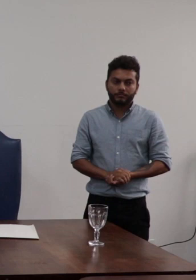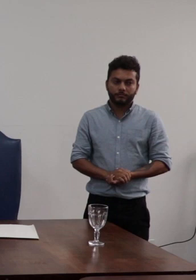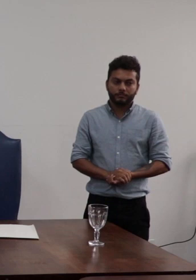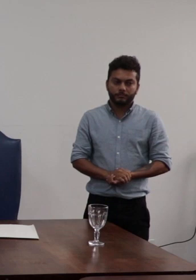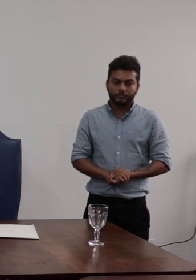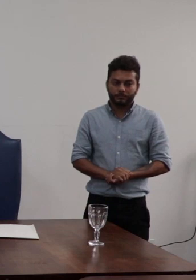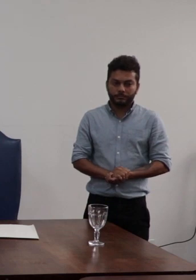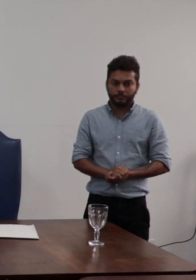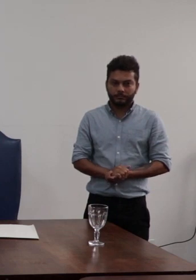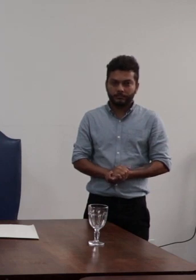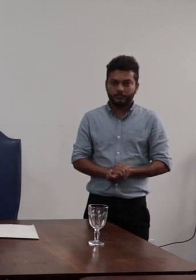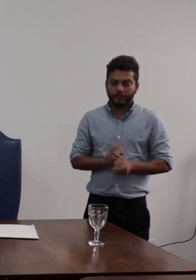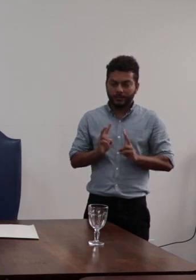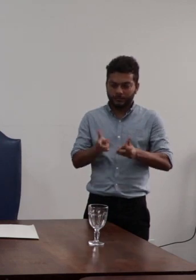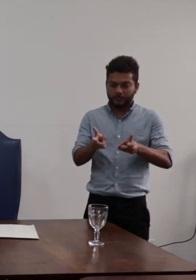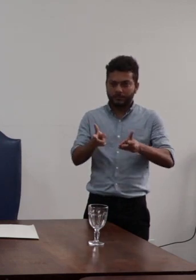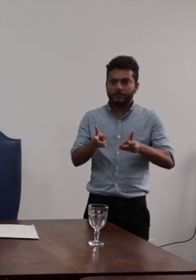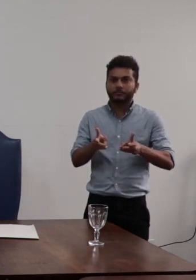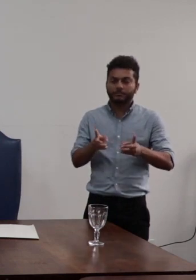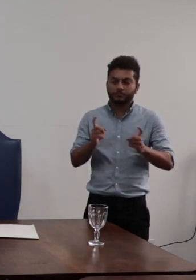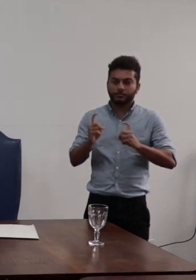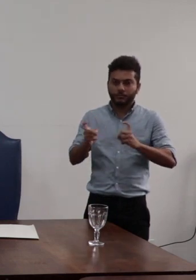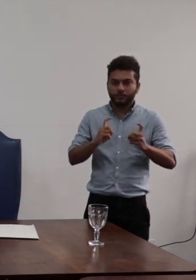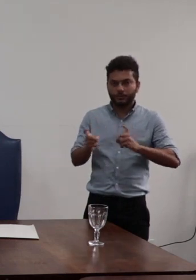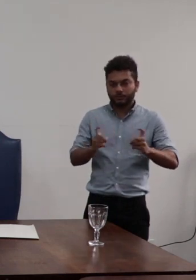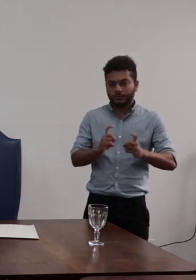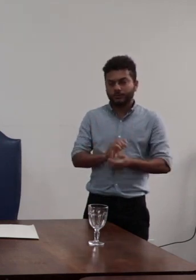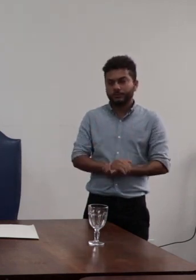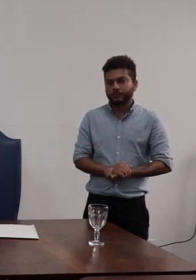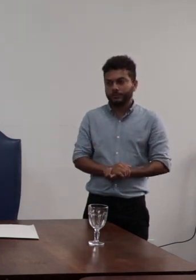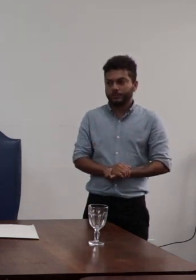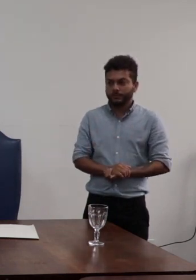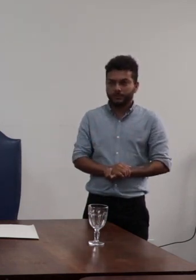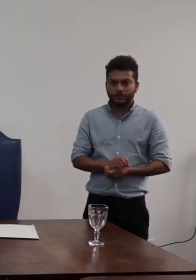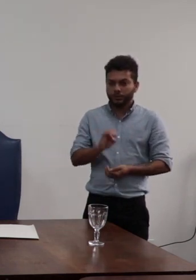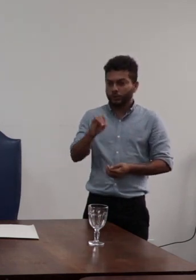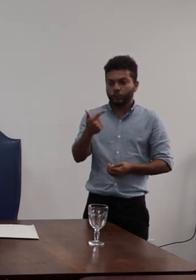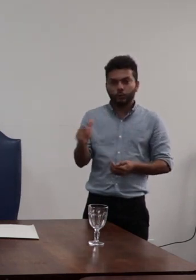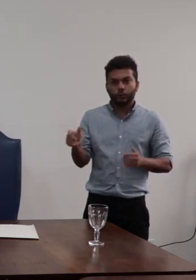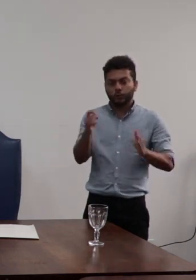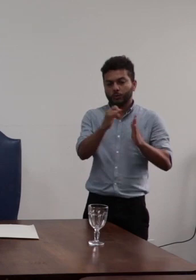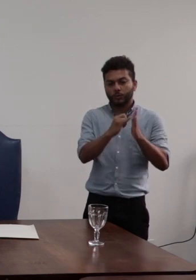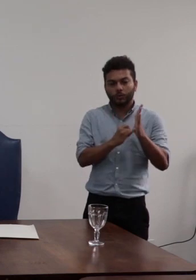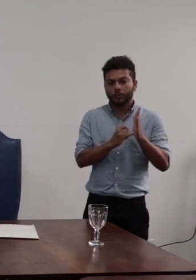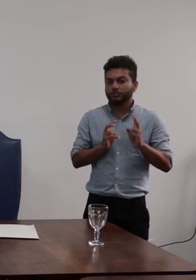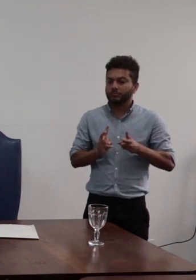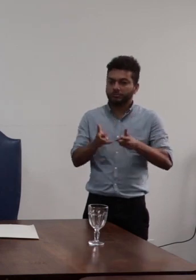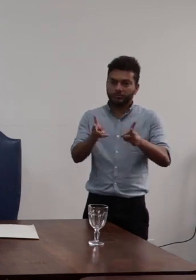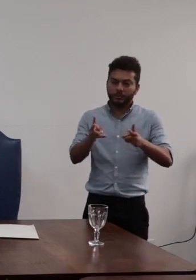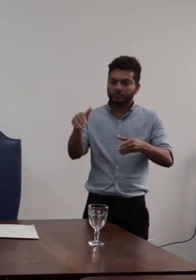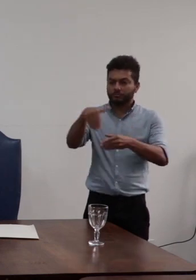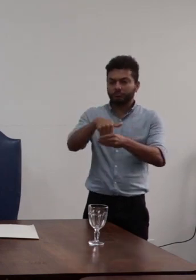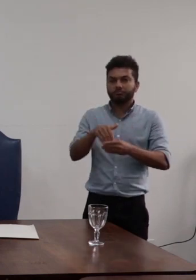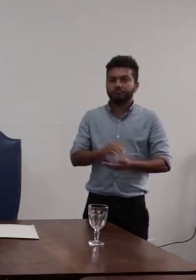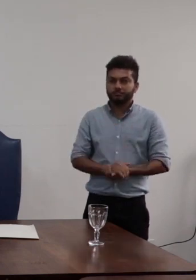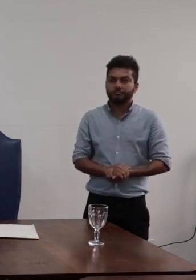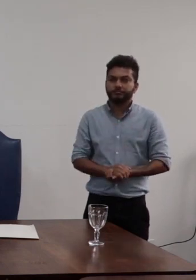continua em discussão caso não termos escritos irei caminhar para a votação